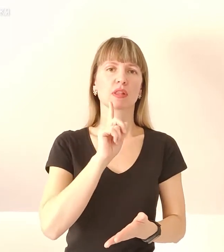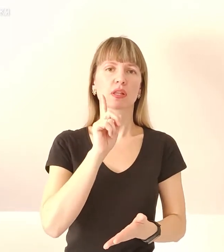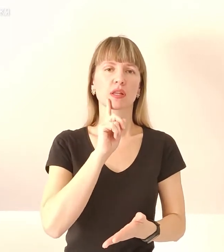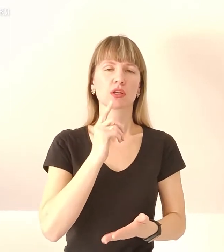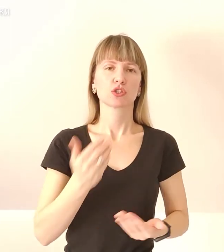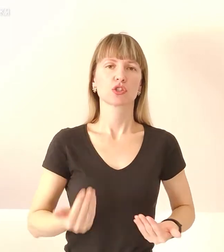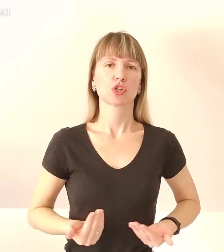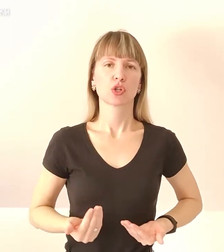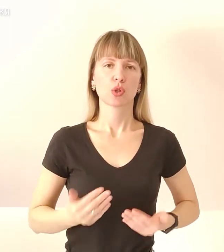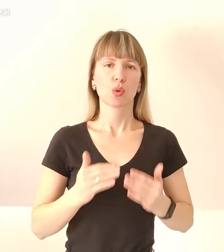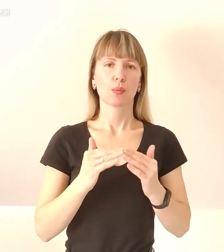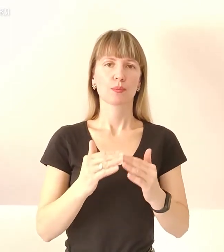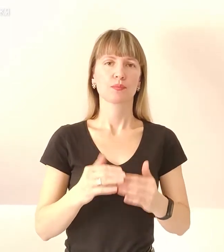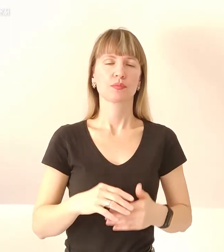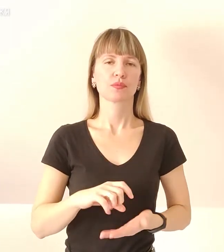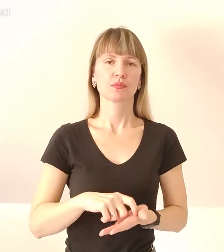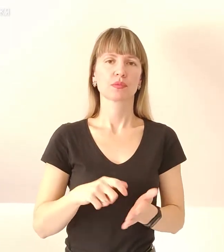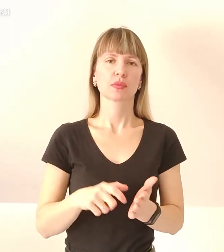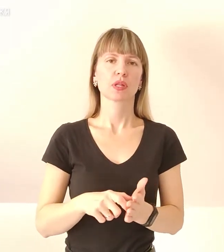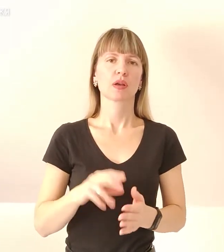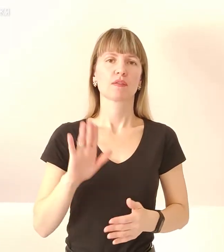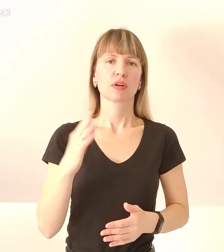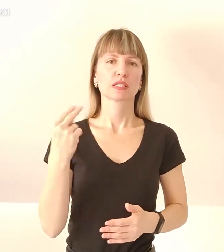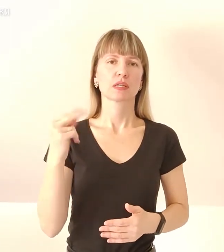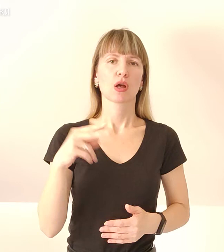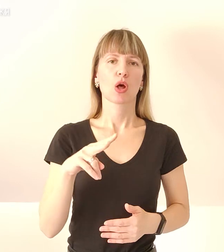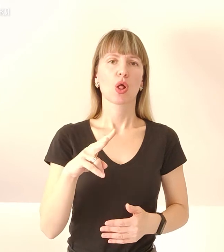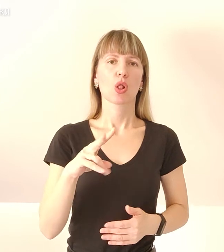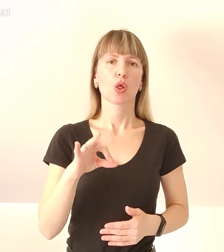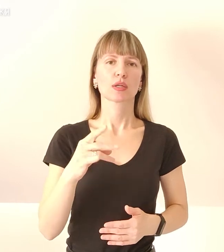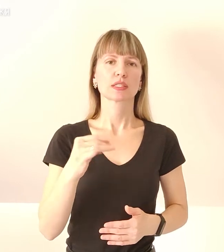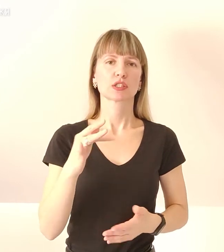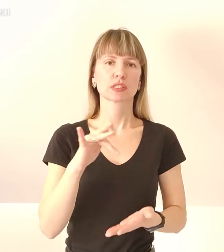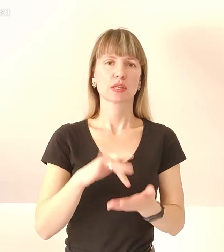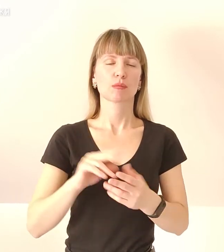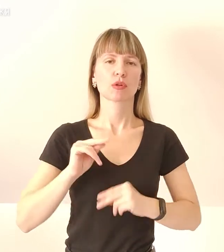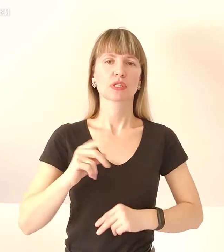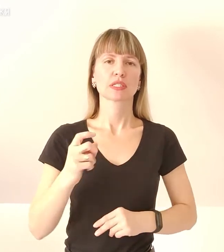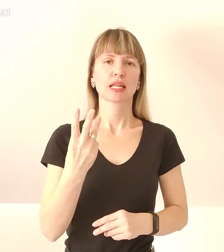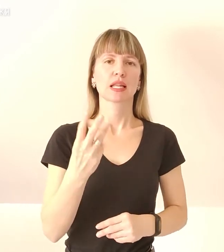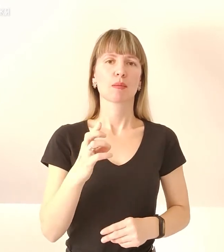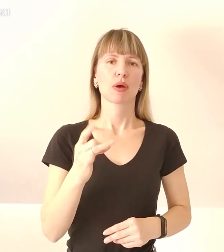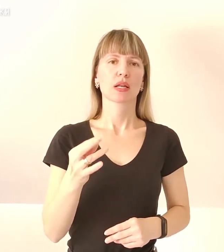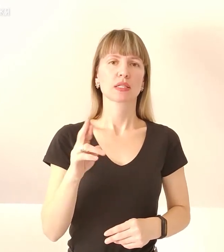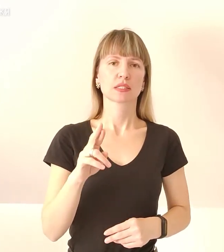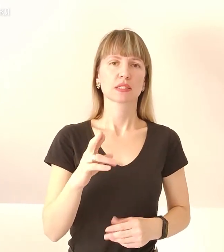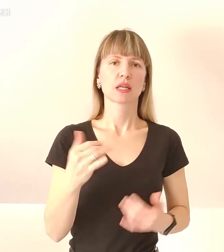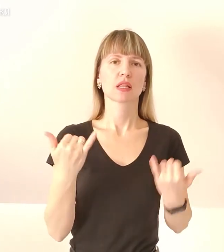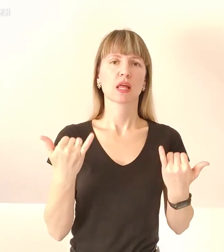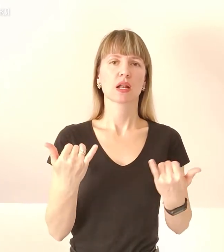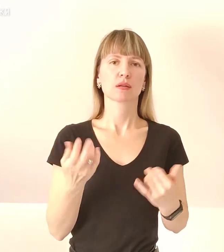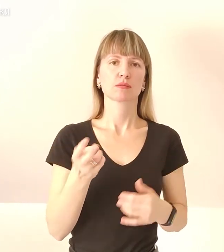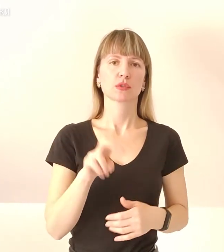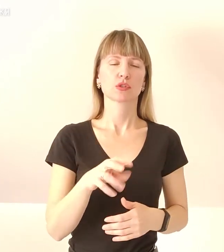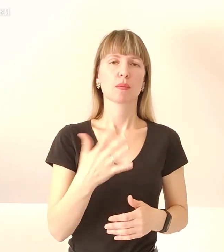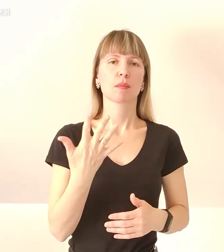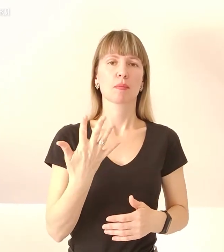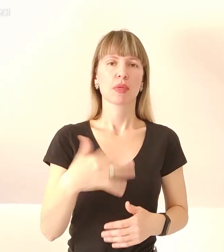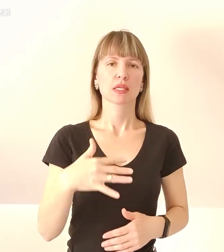житло. В Запоріжжі логістичний центр працює з 3 березня. Наразі звернулося 50 людей, які